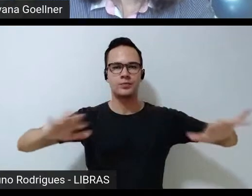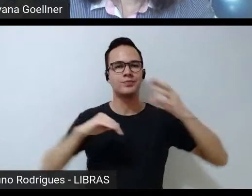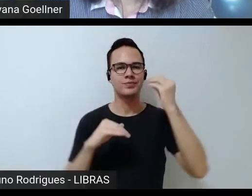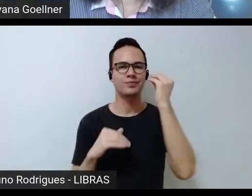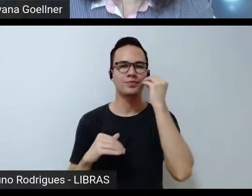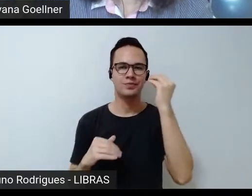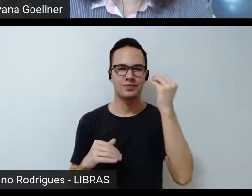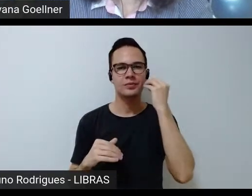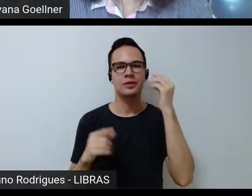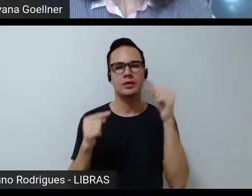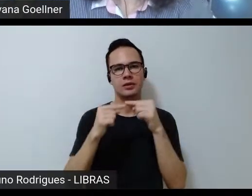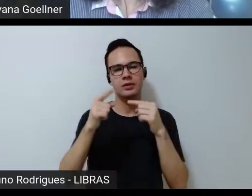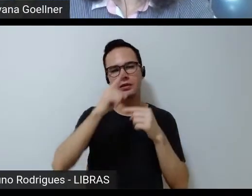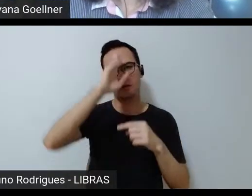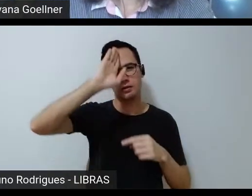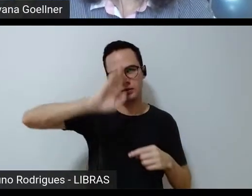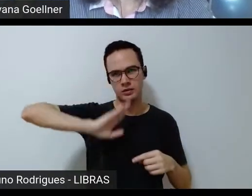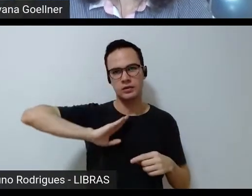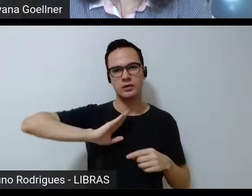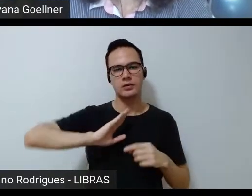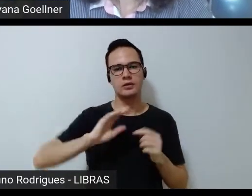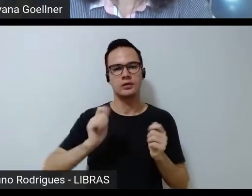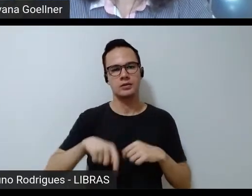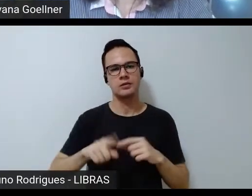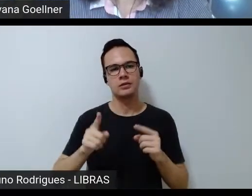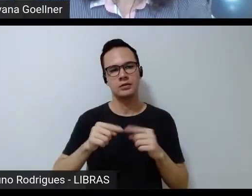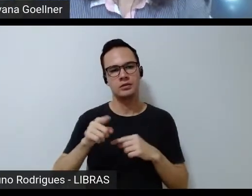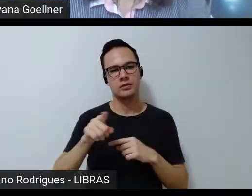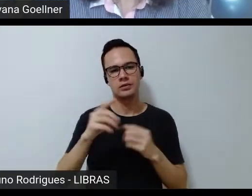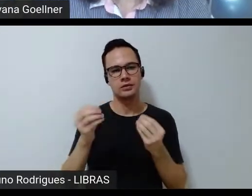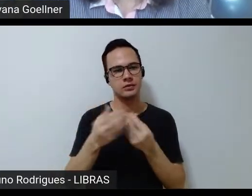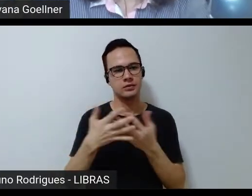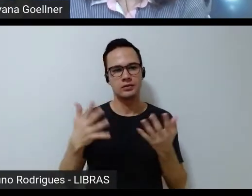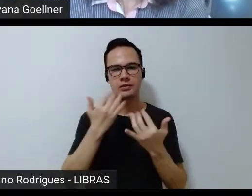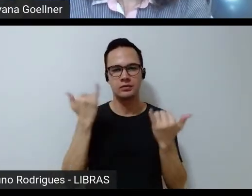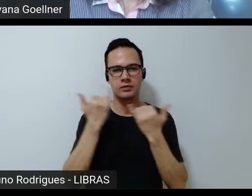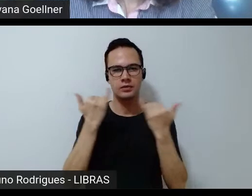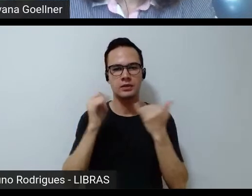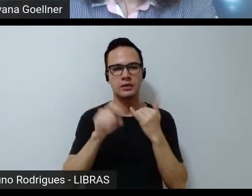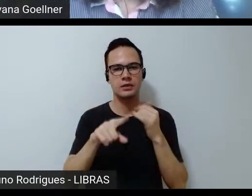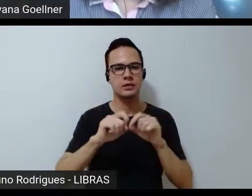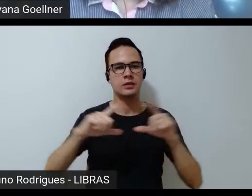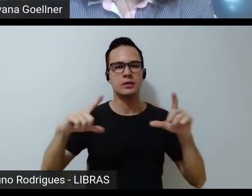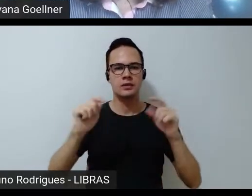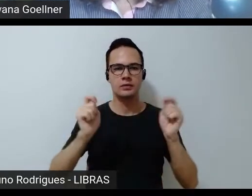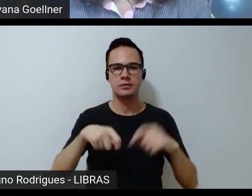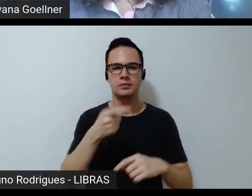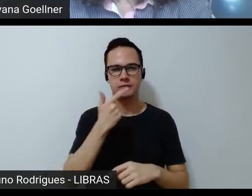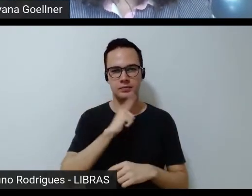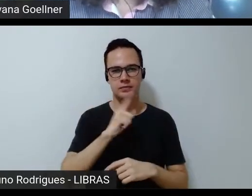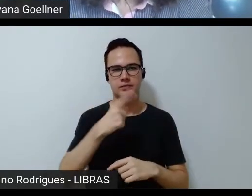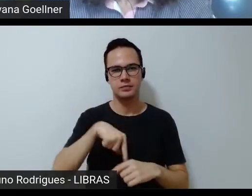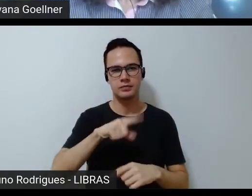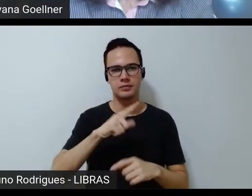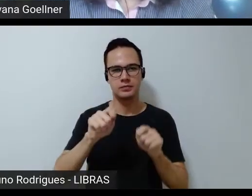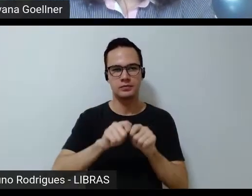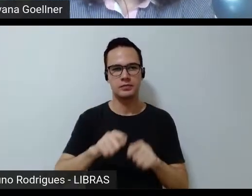tentativa sempre que seja de forma gratuita o movimento de acesso livre a informação para que as pessoas possam acessar isso que a gente tem